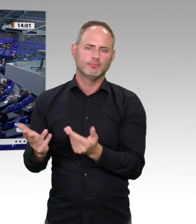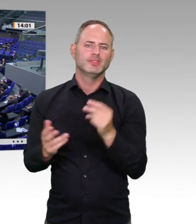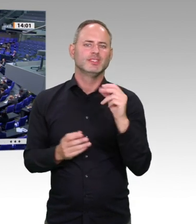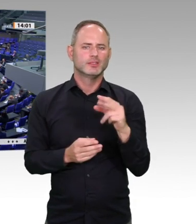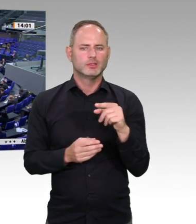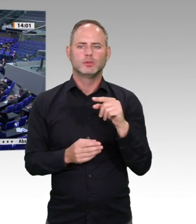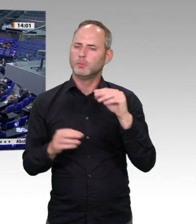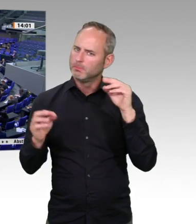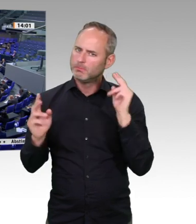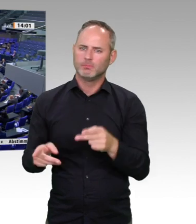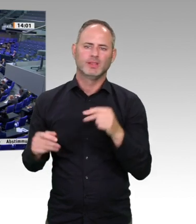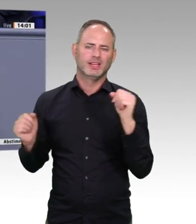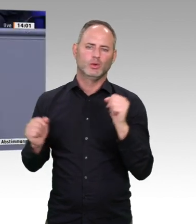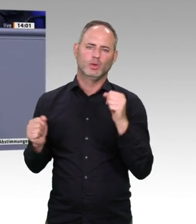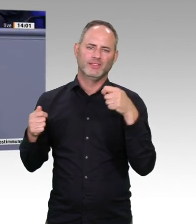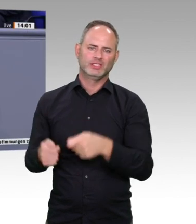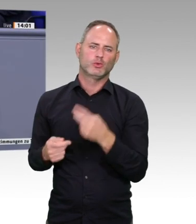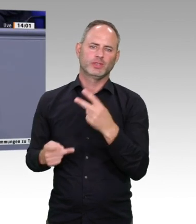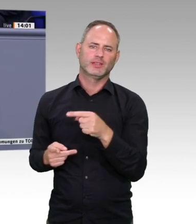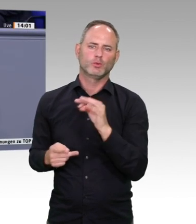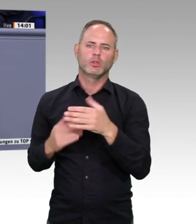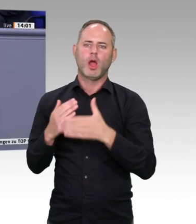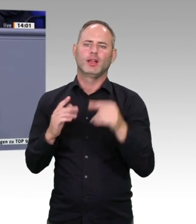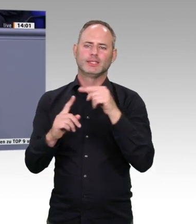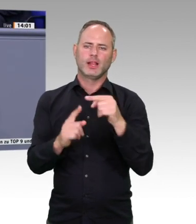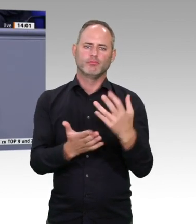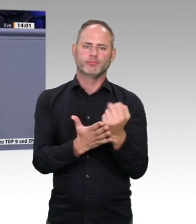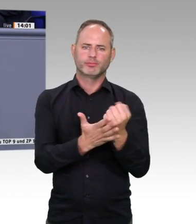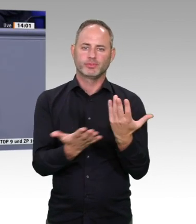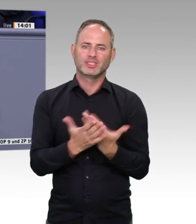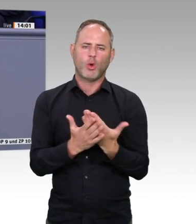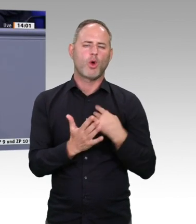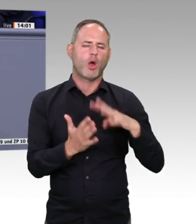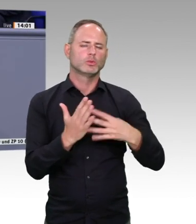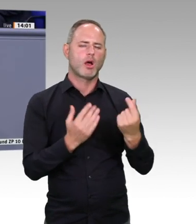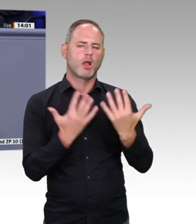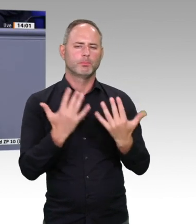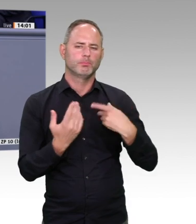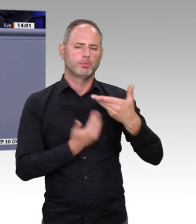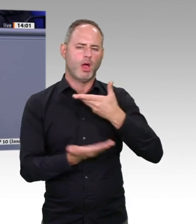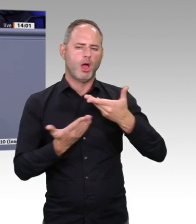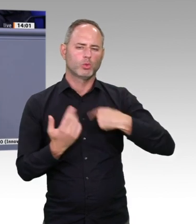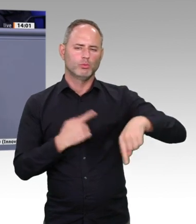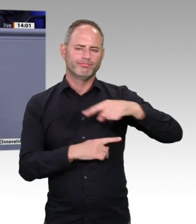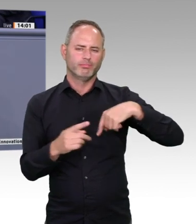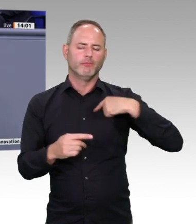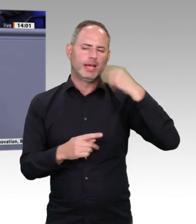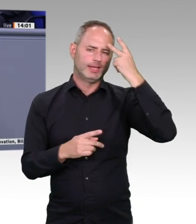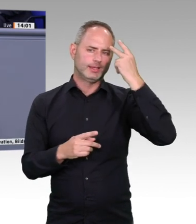viele Unternehmen, spezielle Lösungen haben, die Weltmarktführer sind. Und dann hilft es, wenn man sich